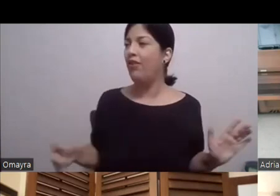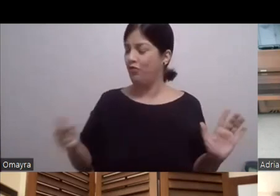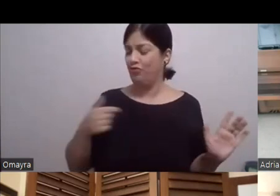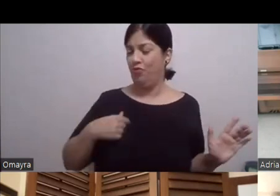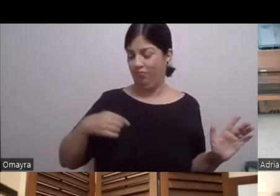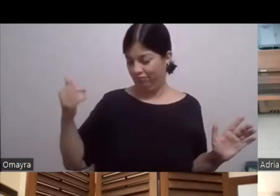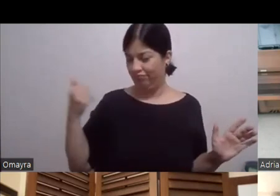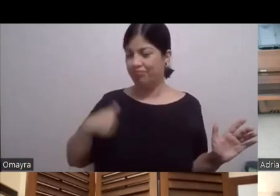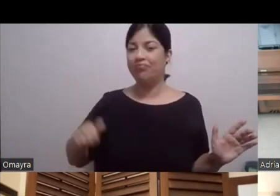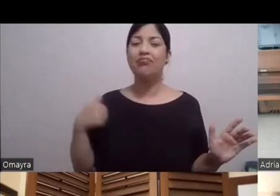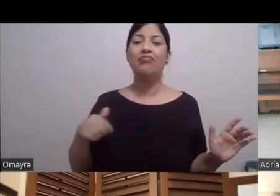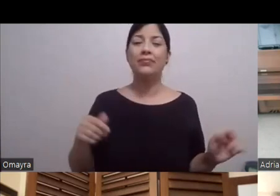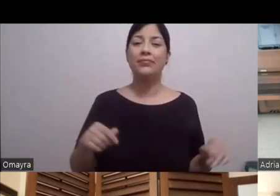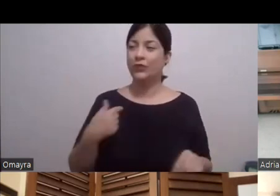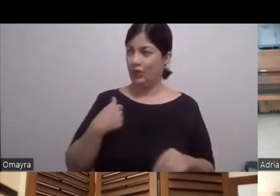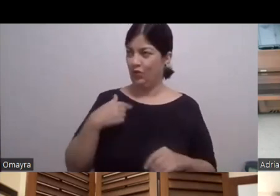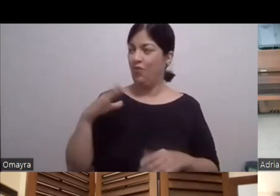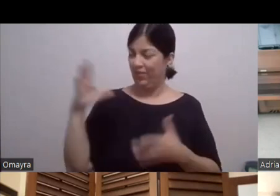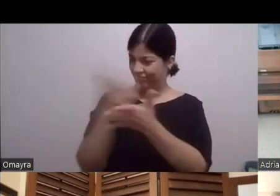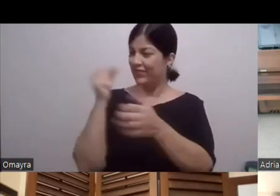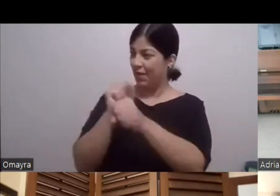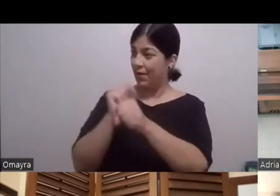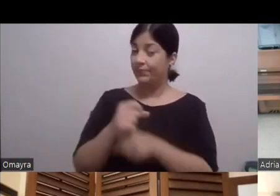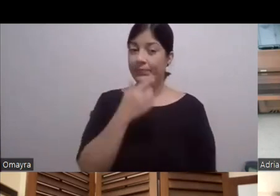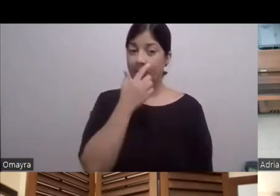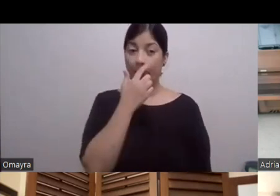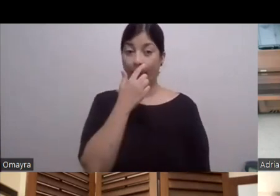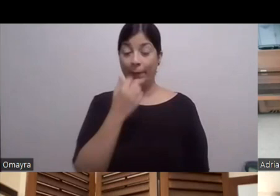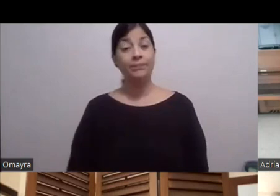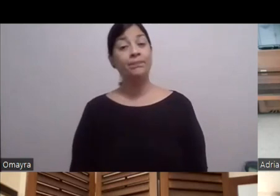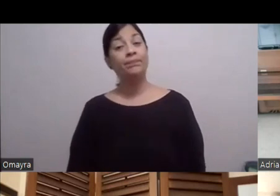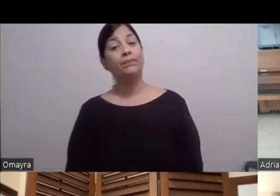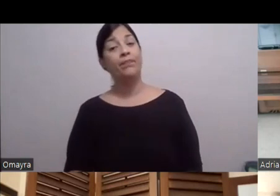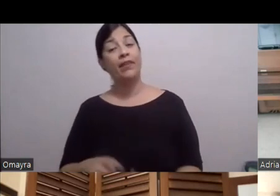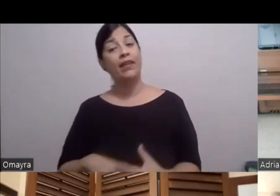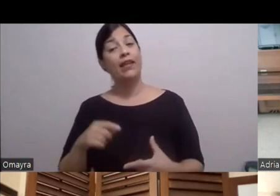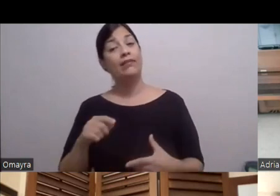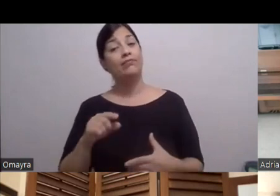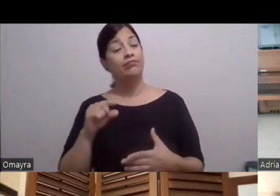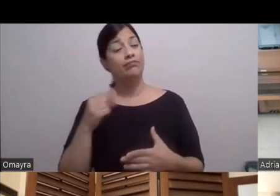canto Y me voy a dar el trabajo Pues mi amor Terminó la De la grabación Estuve cuatro meses Cinco meses